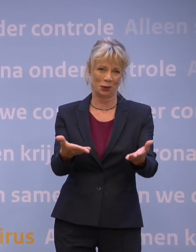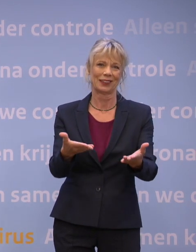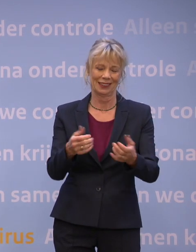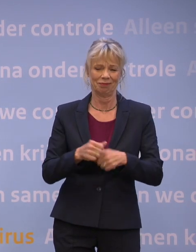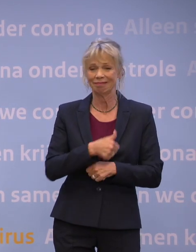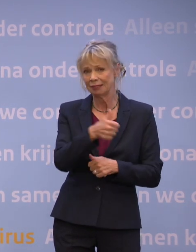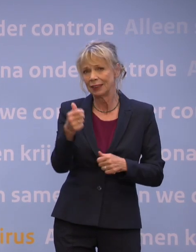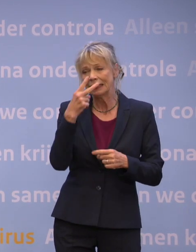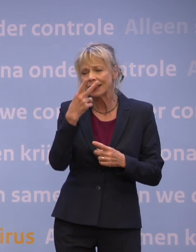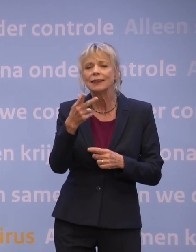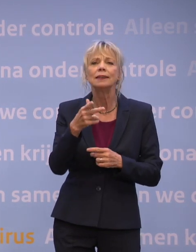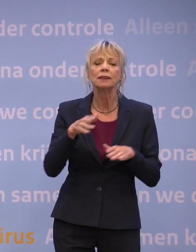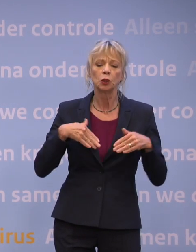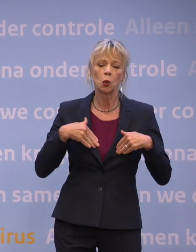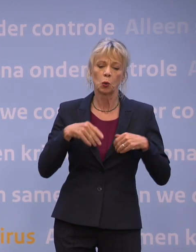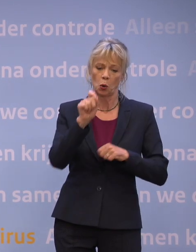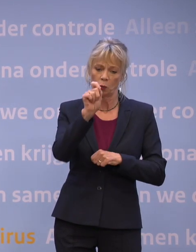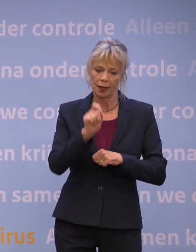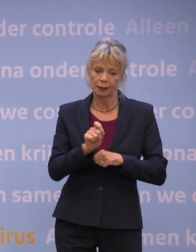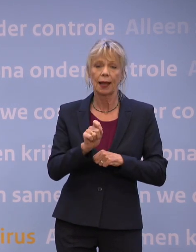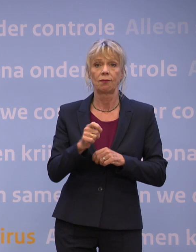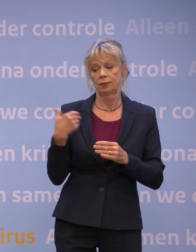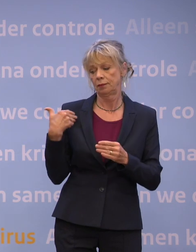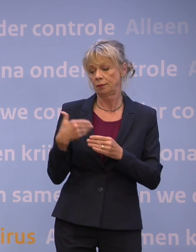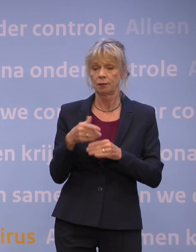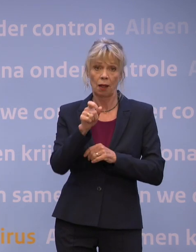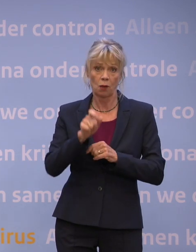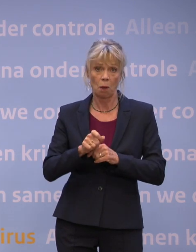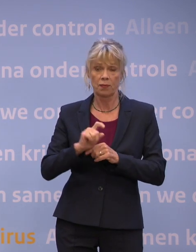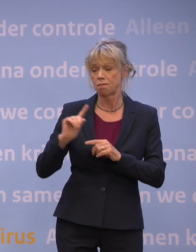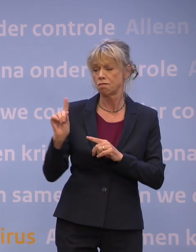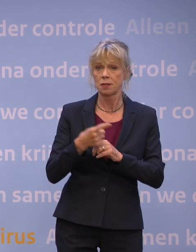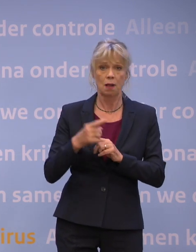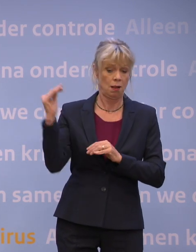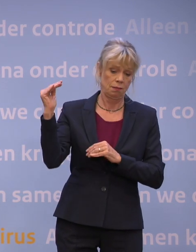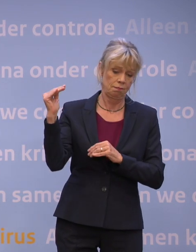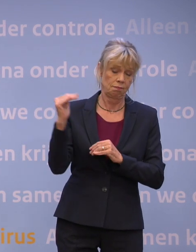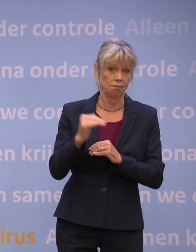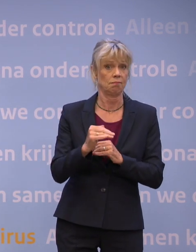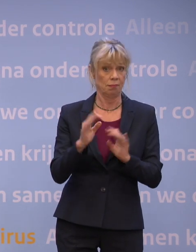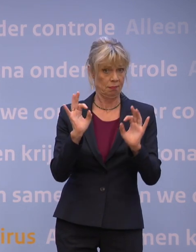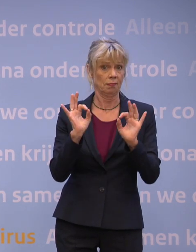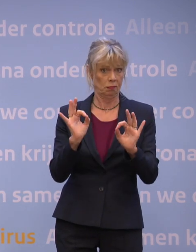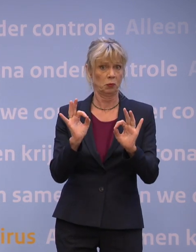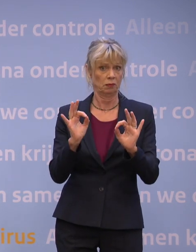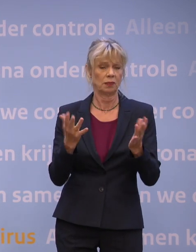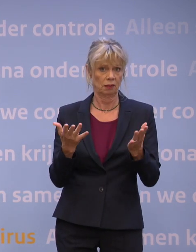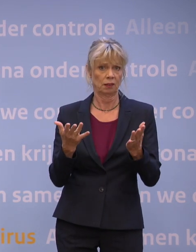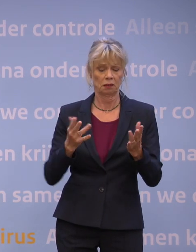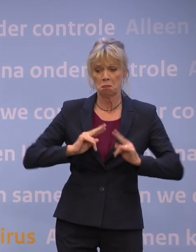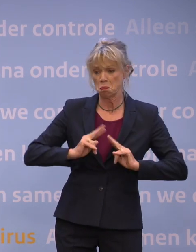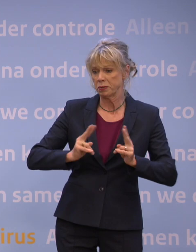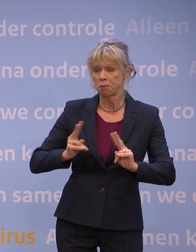alle coronacijfers de laatste weken in sneltempo de goede kant op gingen. Hoe het aantal